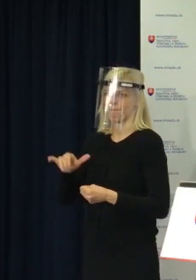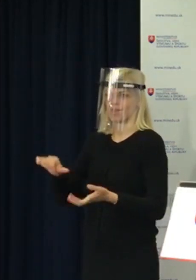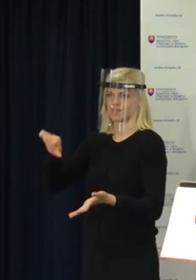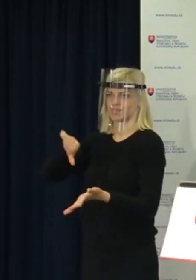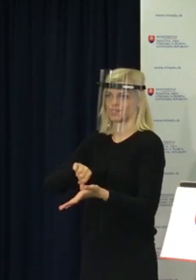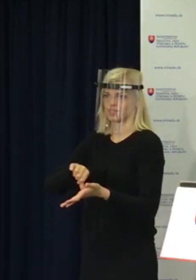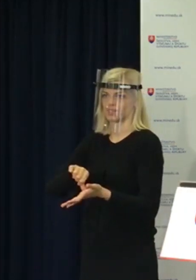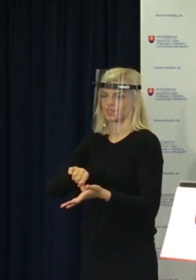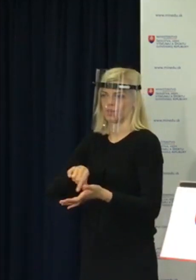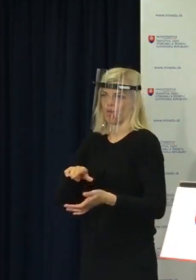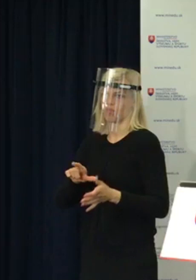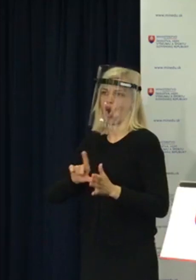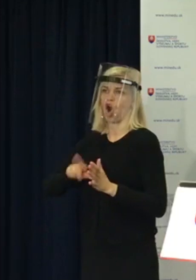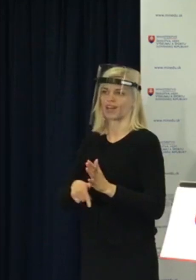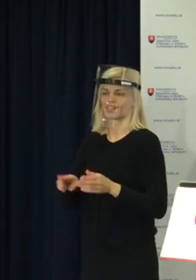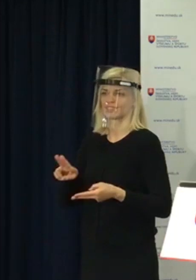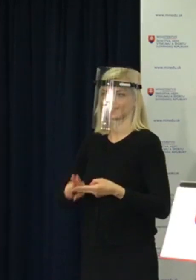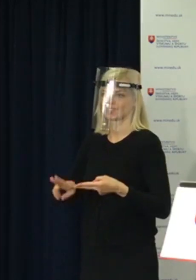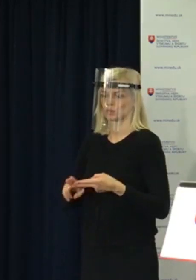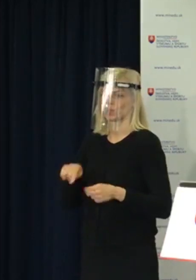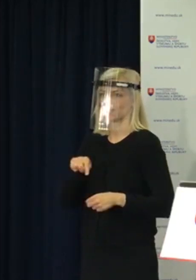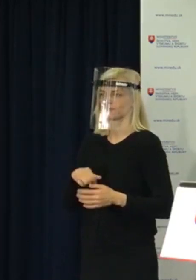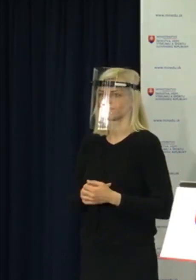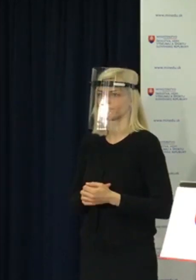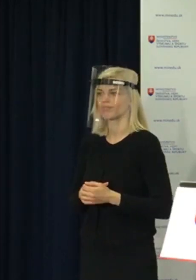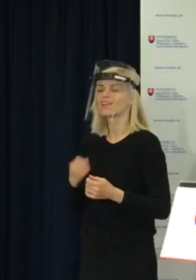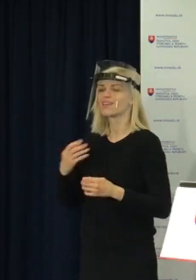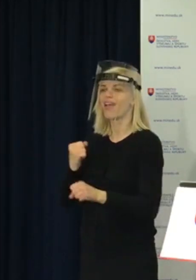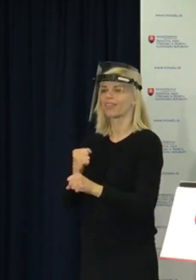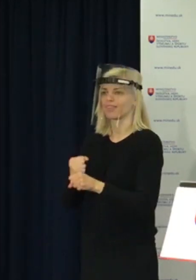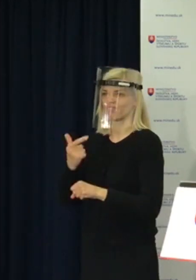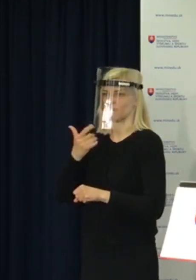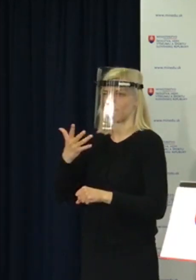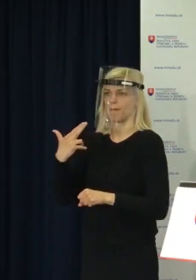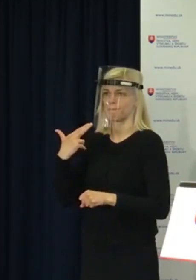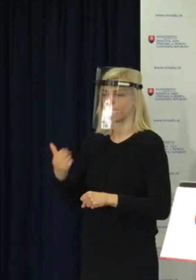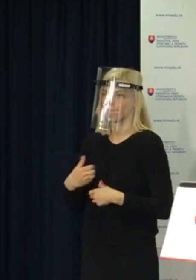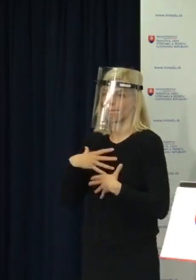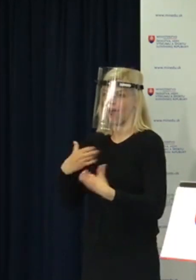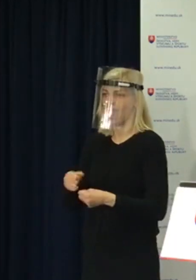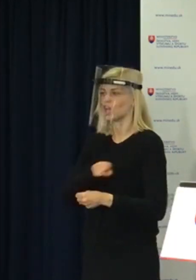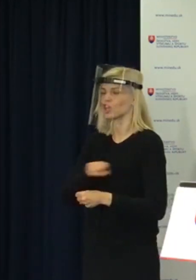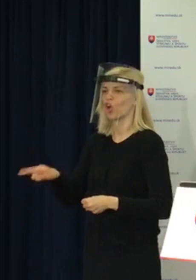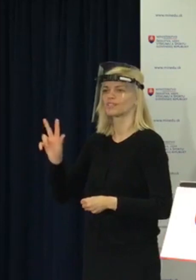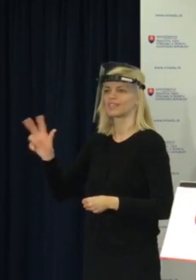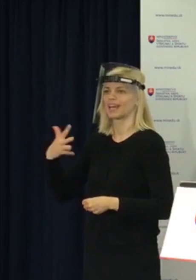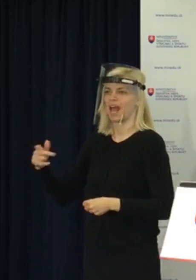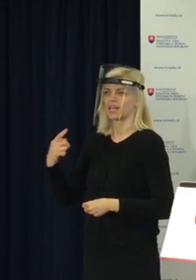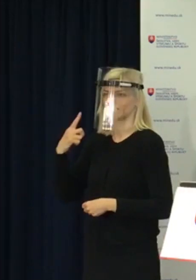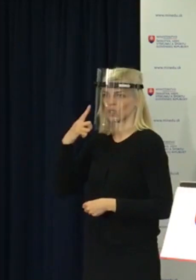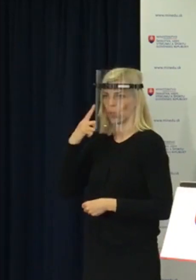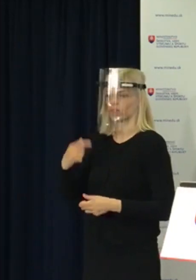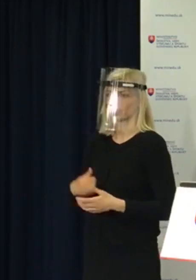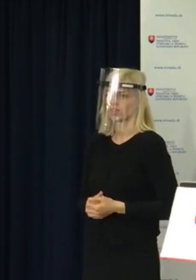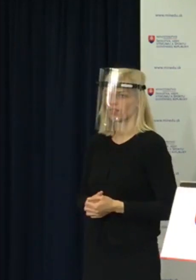termíny tej maturity budú v rozpetí od 25. mája do 13. júna. My